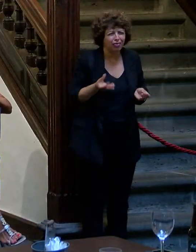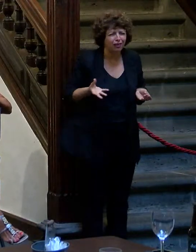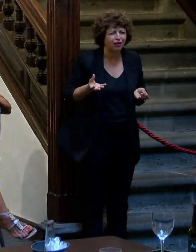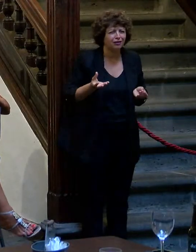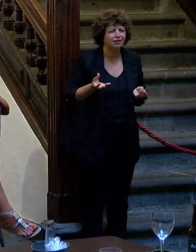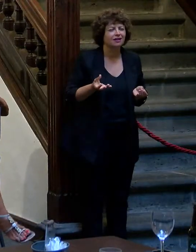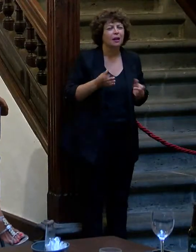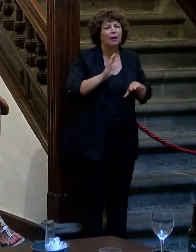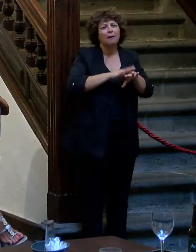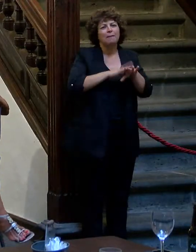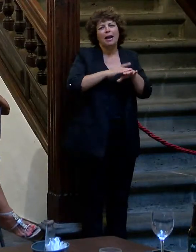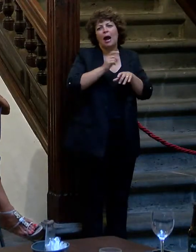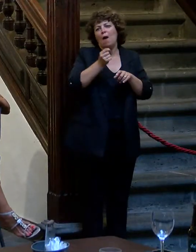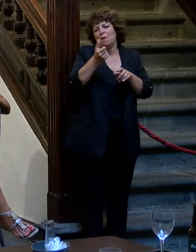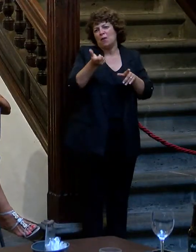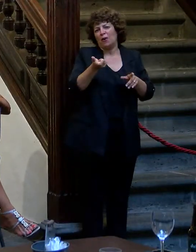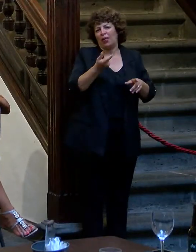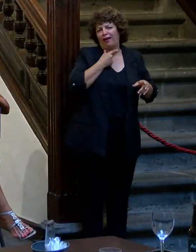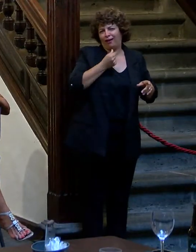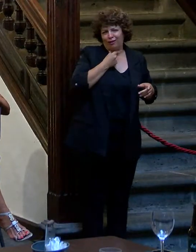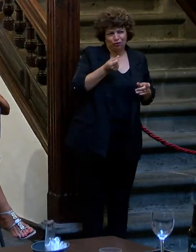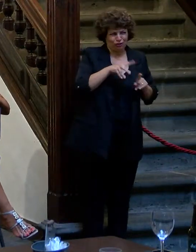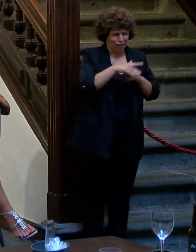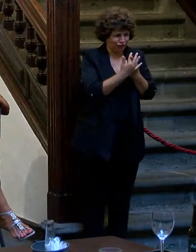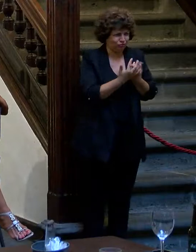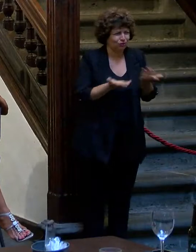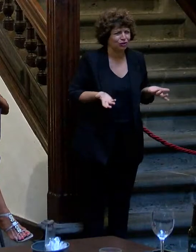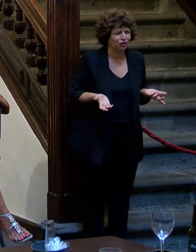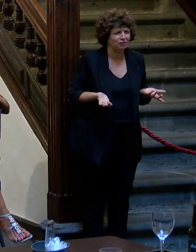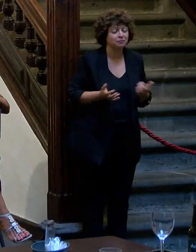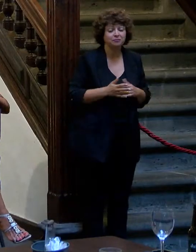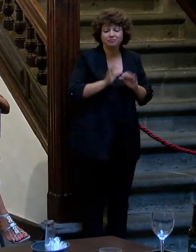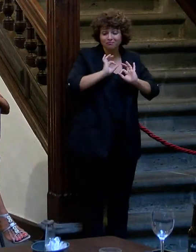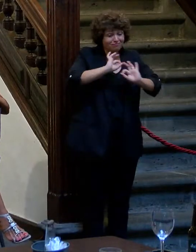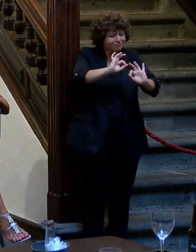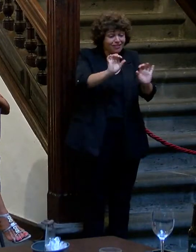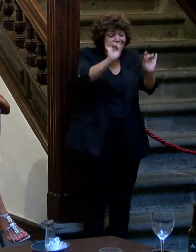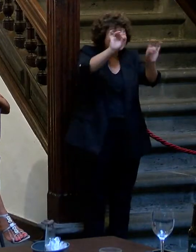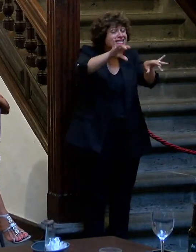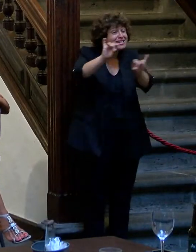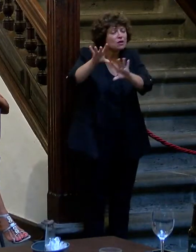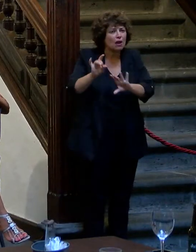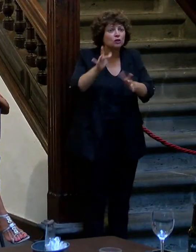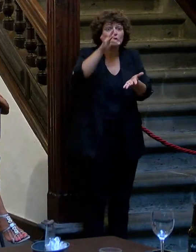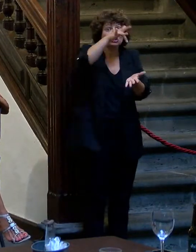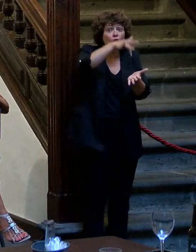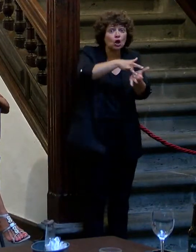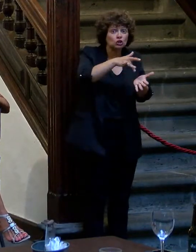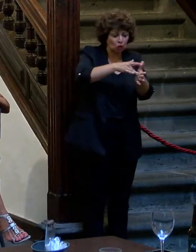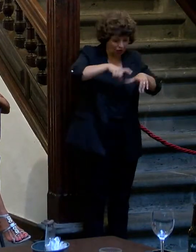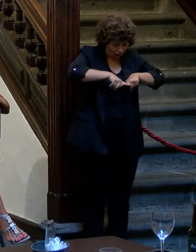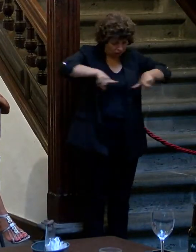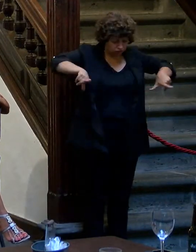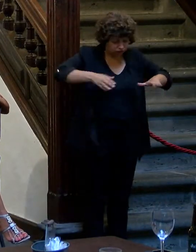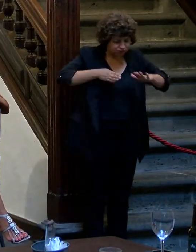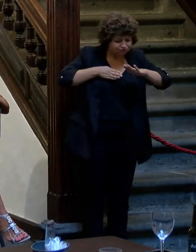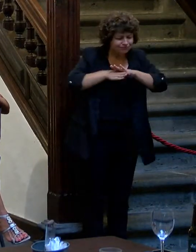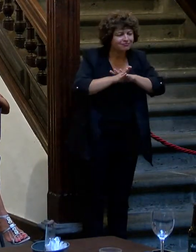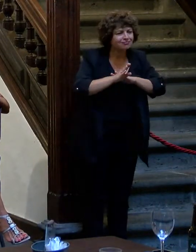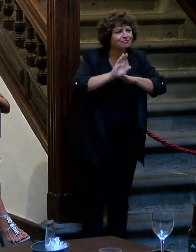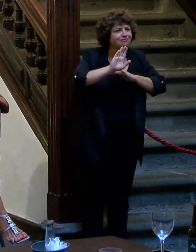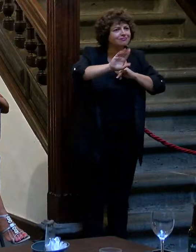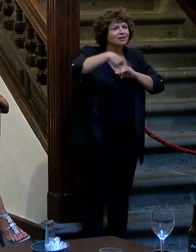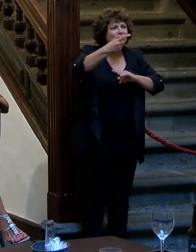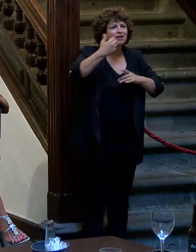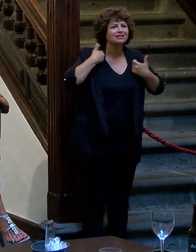entendamos, para darle un poco de humor a la cosa. No está nunca poseída, pero es exactamente igual, o sea, y cuando sales, después ya estarás donde sea,